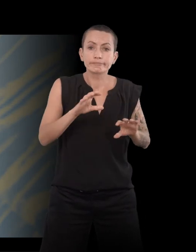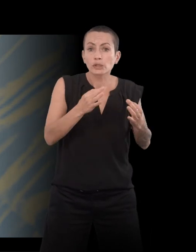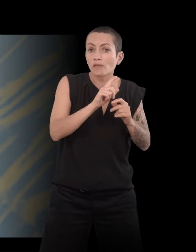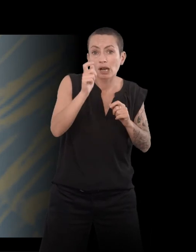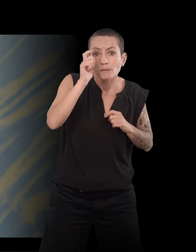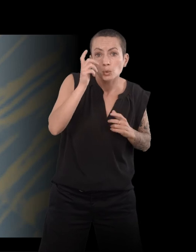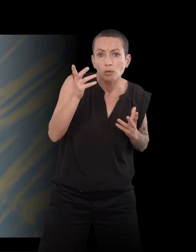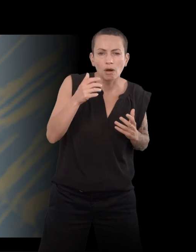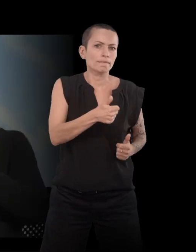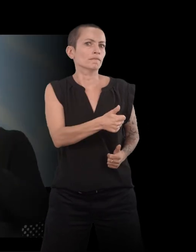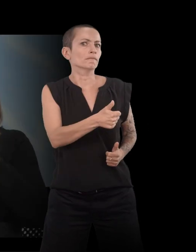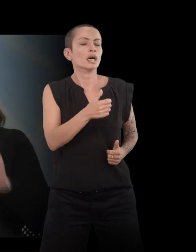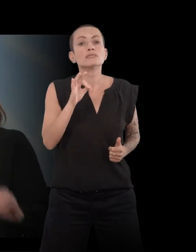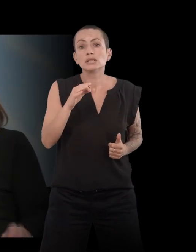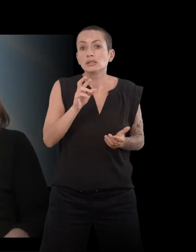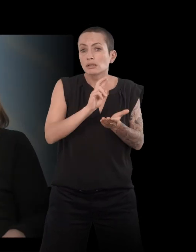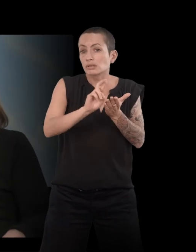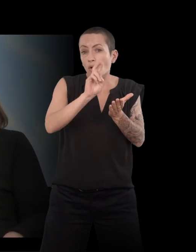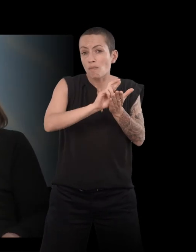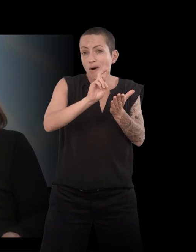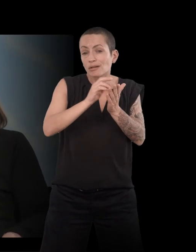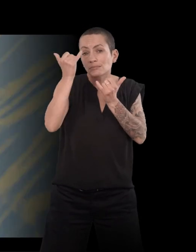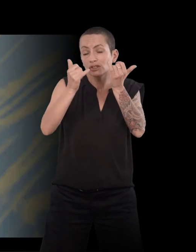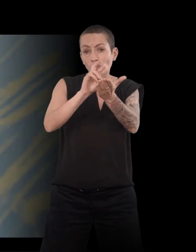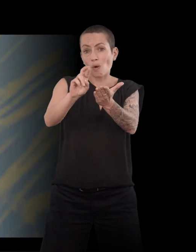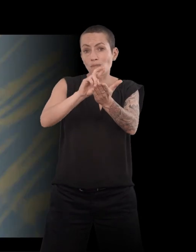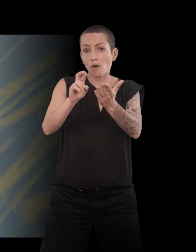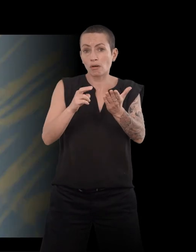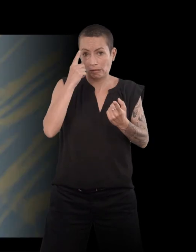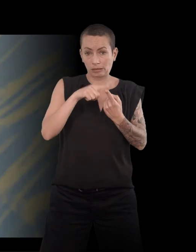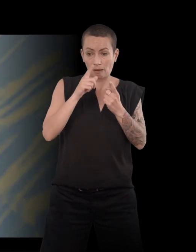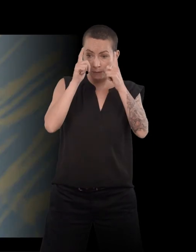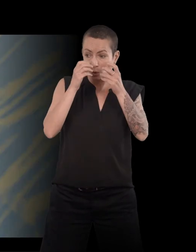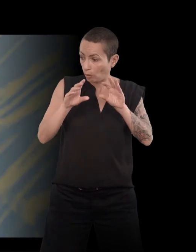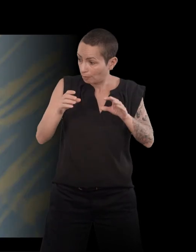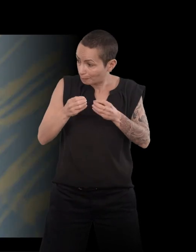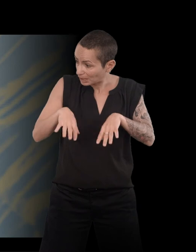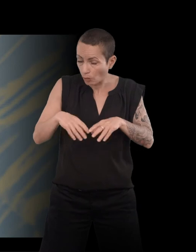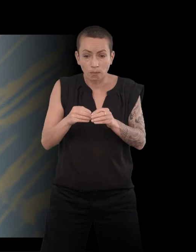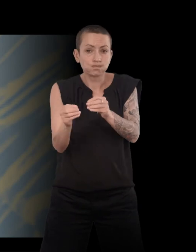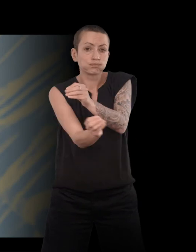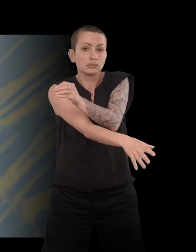C'est génial. Dans un roman, j'en aurais pas parlé. Ça veut dire qu'il pas de construction Ou alors, je l'aurais remise,